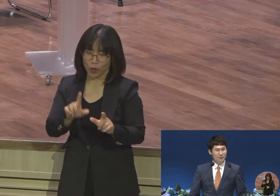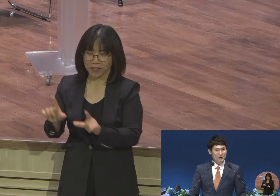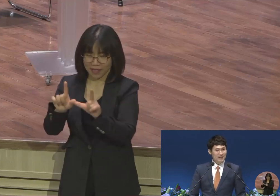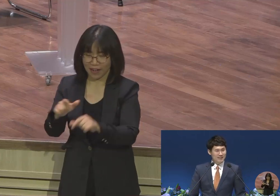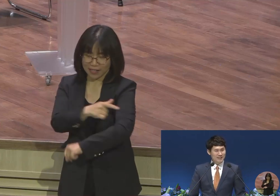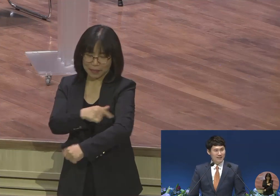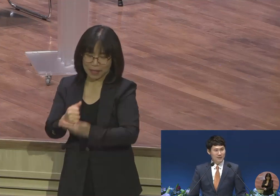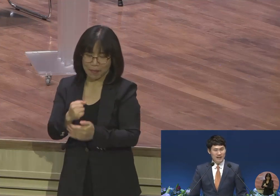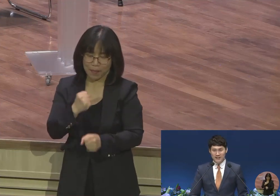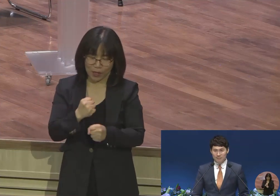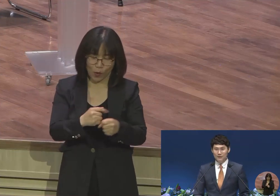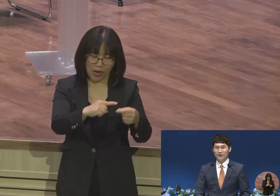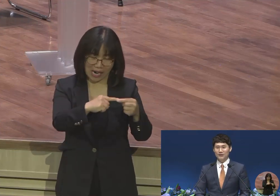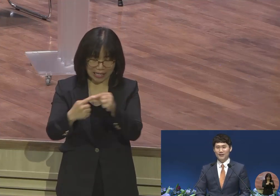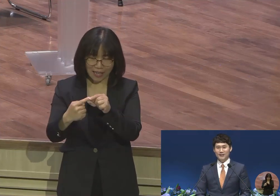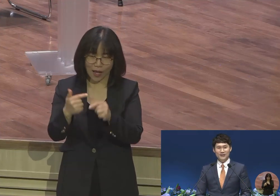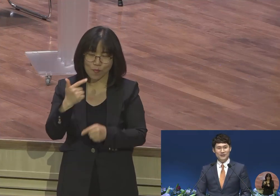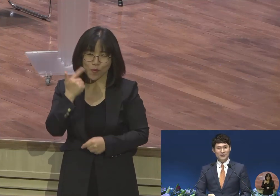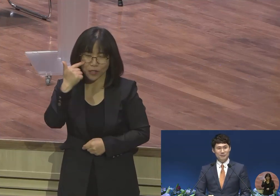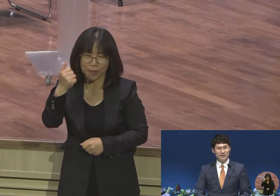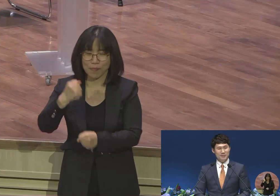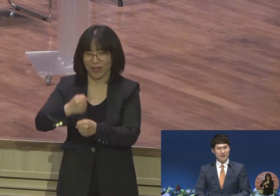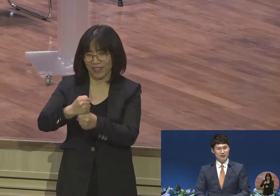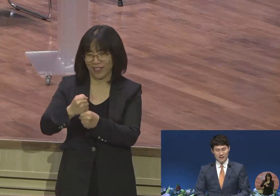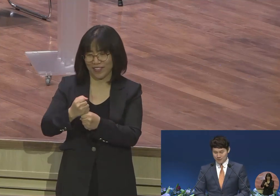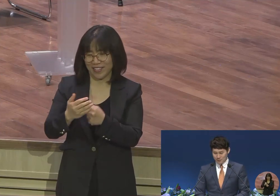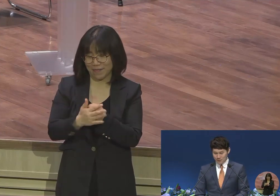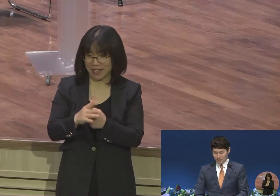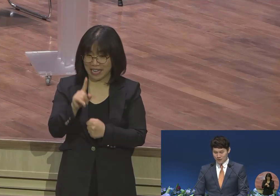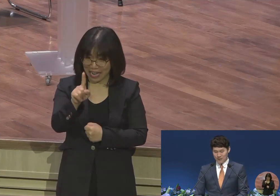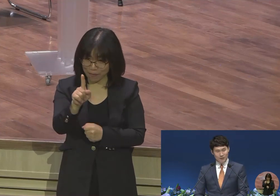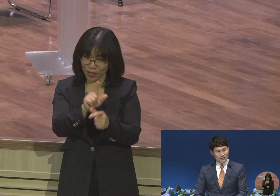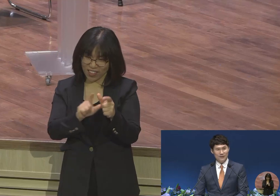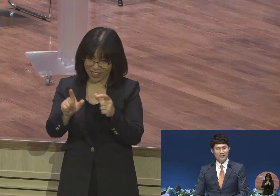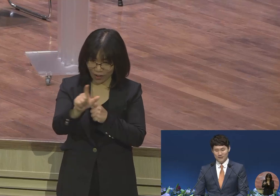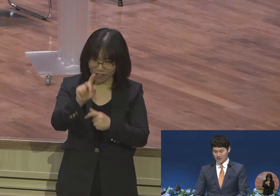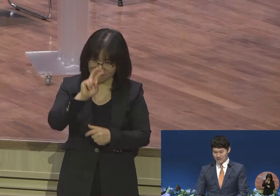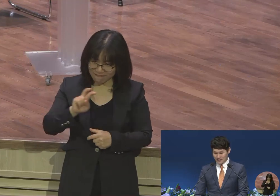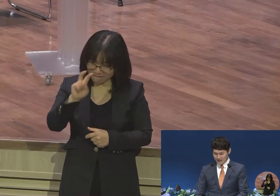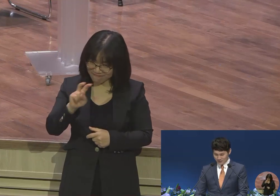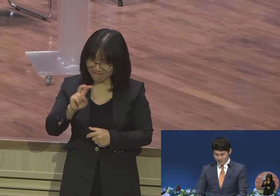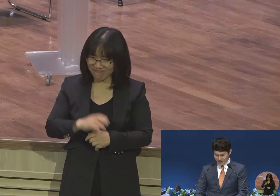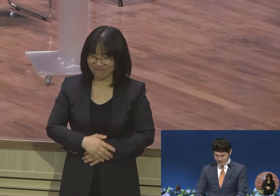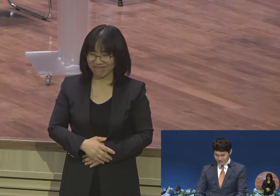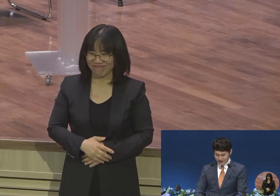곡이지 않을까 우리 다시 한 번 더 영적 서밋의 마음을 가지고 우리 한 번 더 찬양하도록 하겠습니다